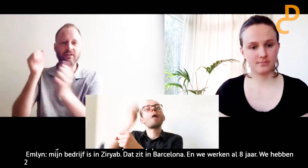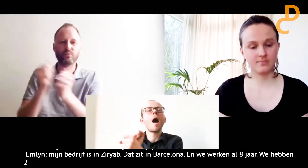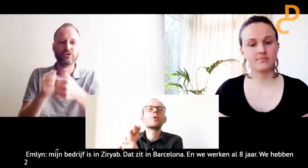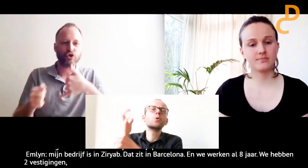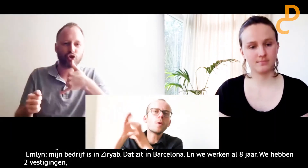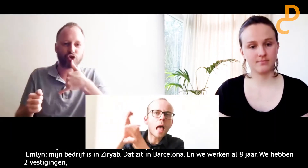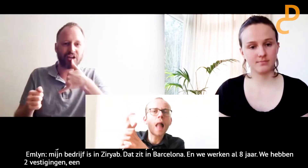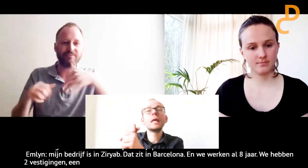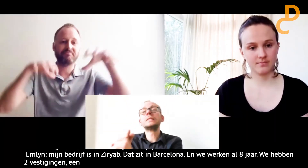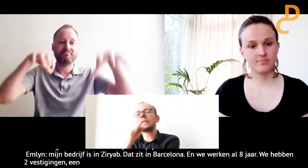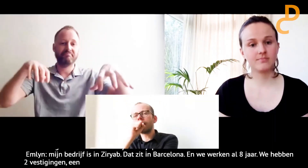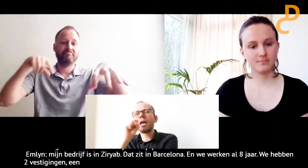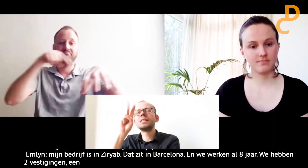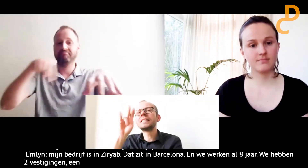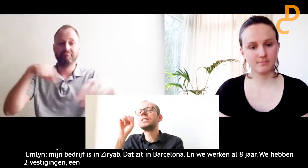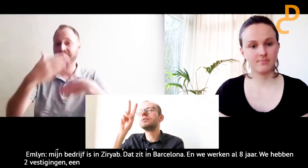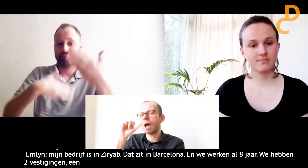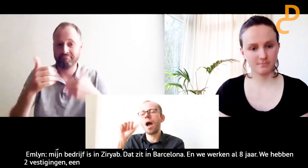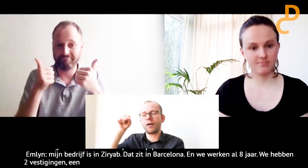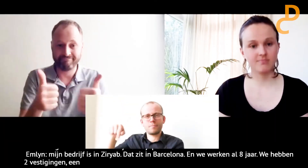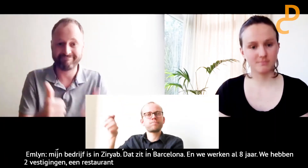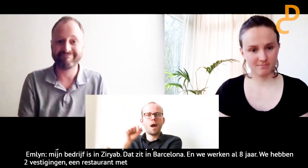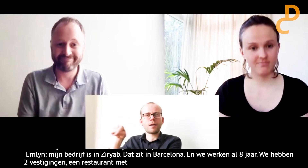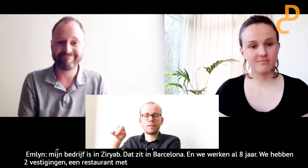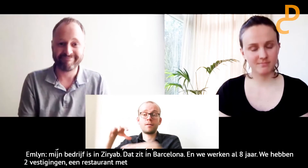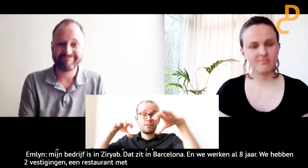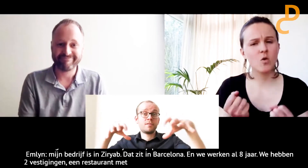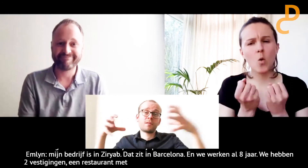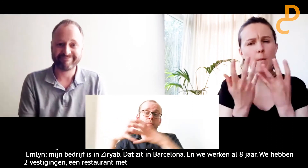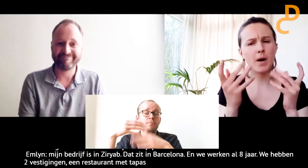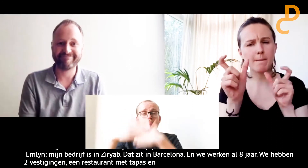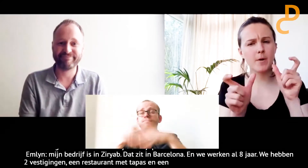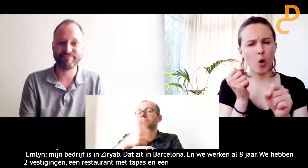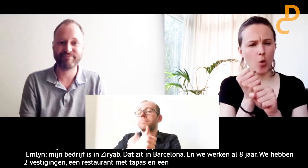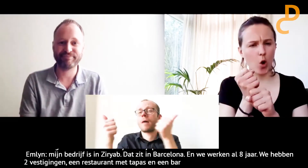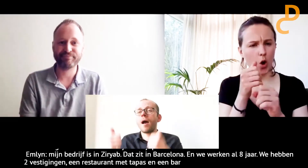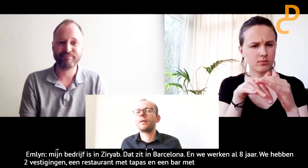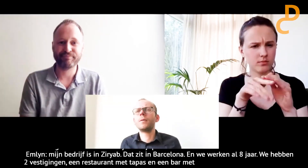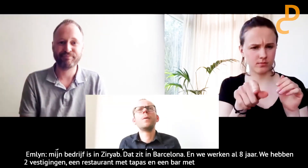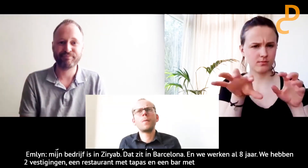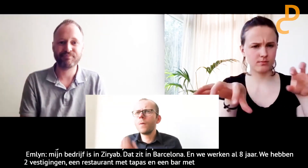En we hebben ook een bar met cocktails en shisha. Dus dat gaat samen heel goed.